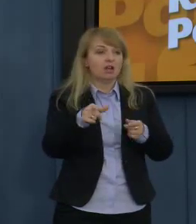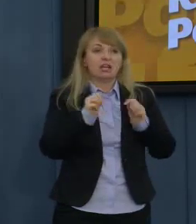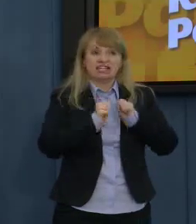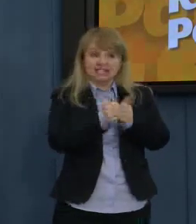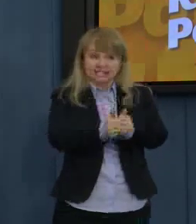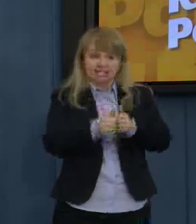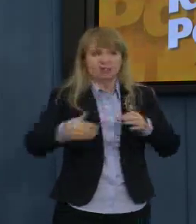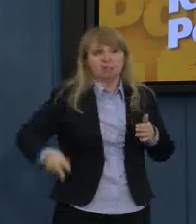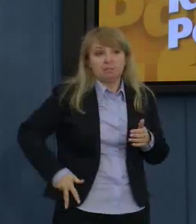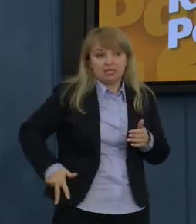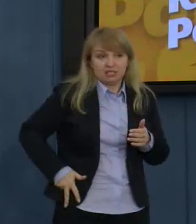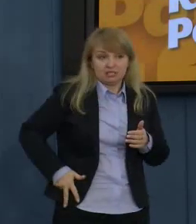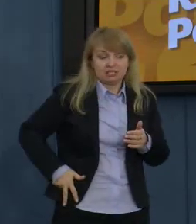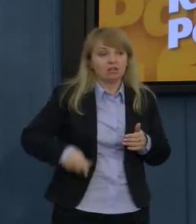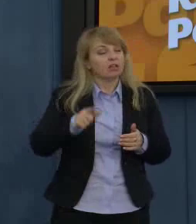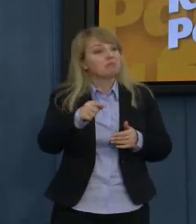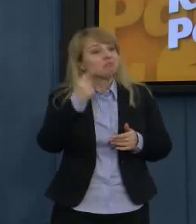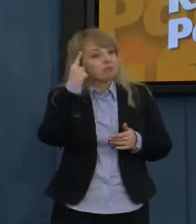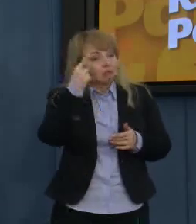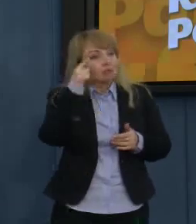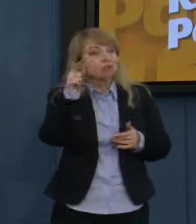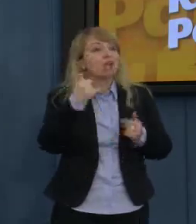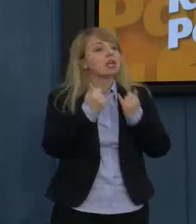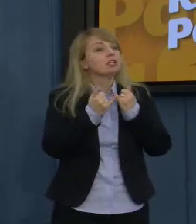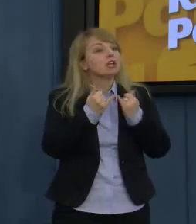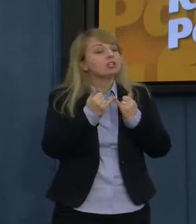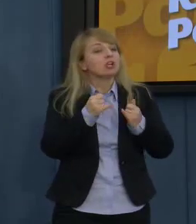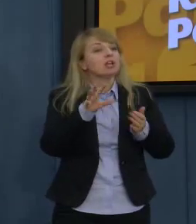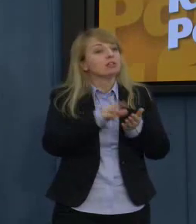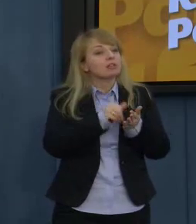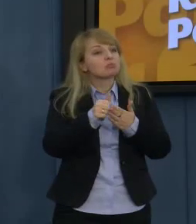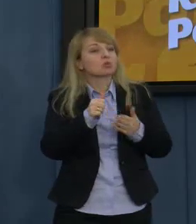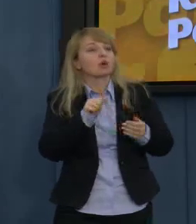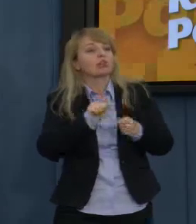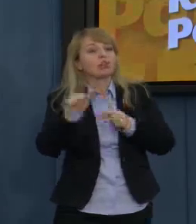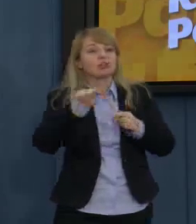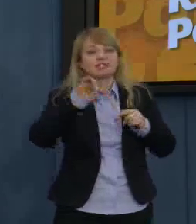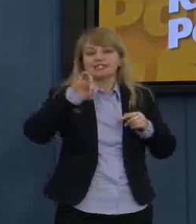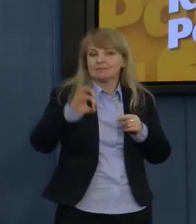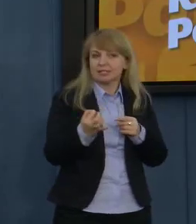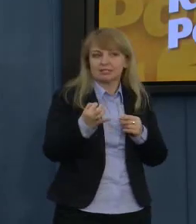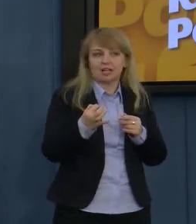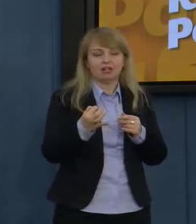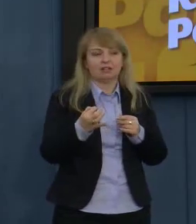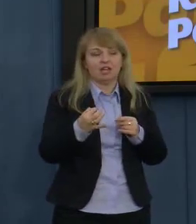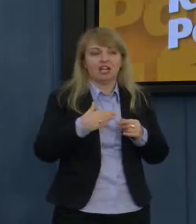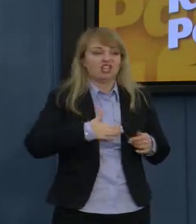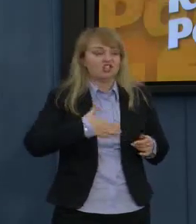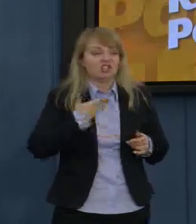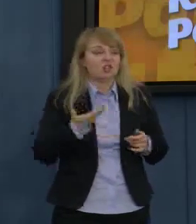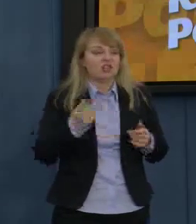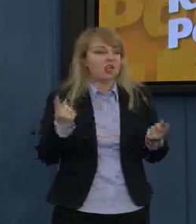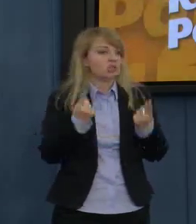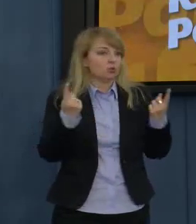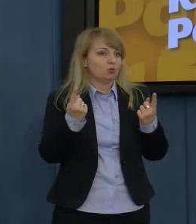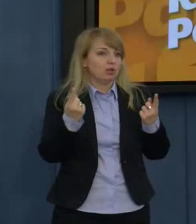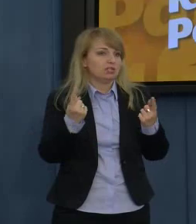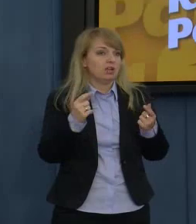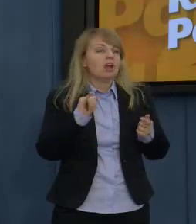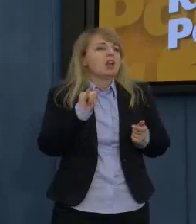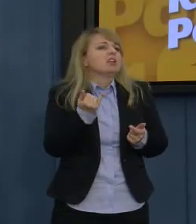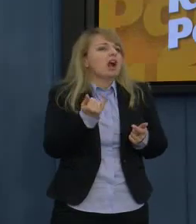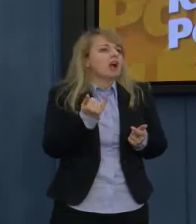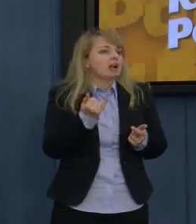taka sytuacja ma miejsce wtedy, kiedy transakcji towarzyszyły szczególne okoliczności. Szanowni Państwo, pojęcie szczególnych okoliczności jest pojęciem tak szerokim,